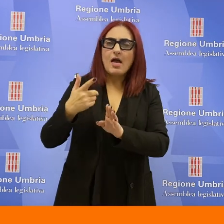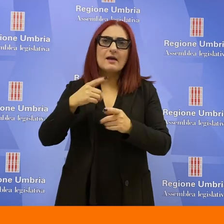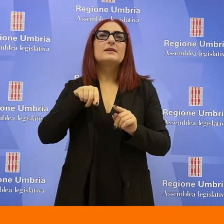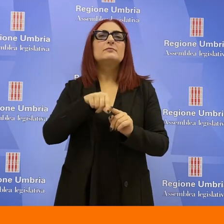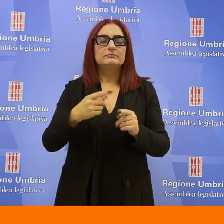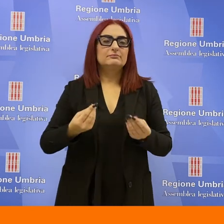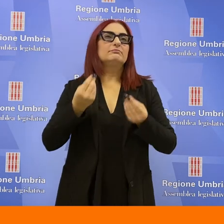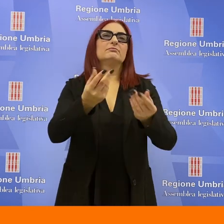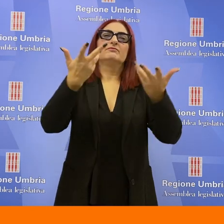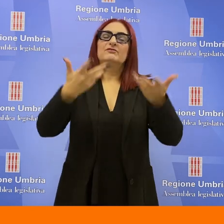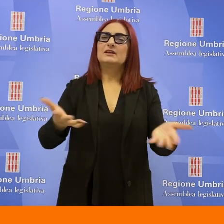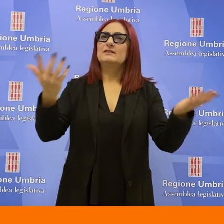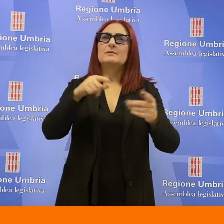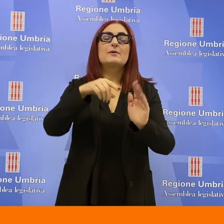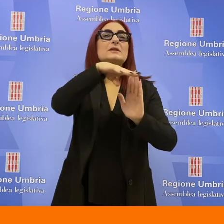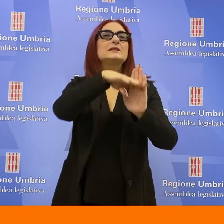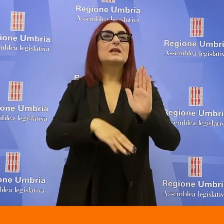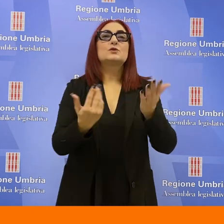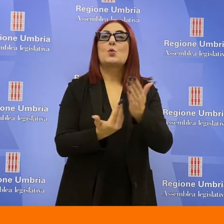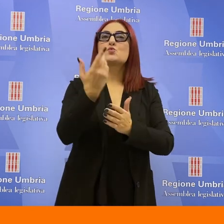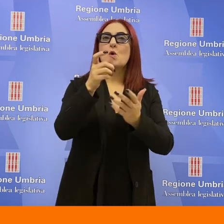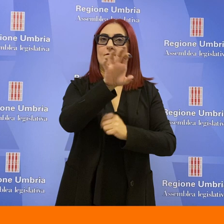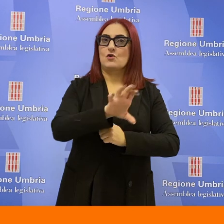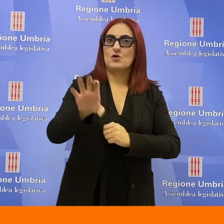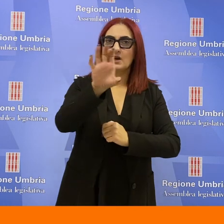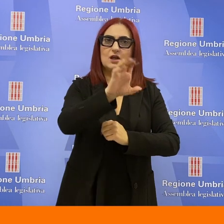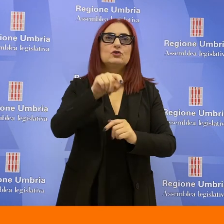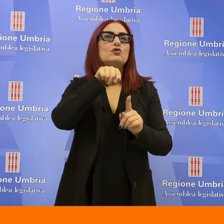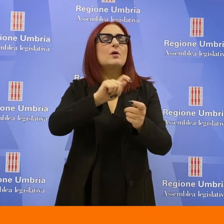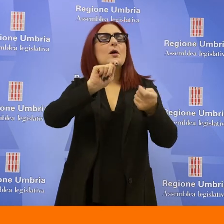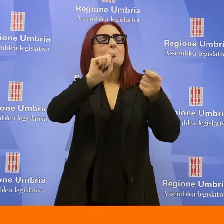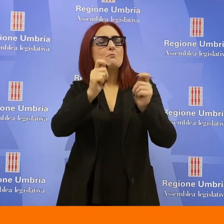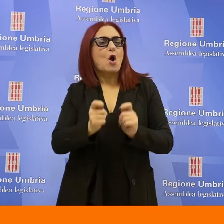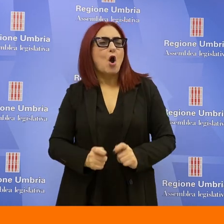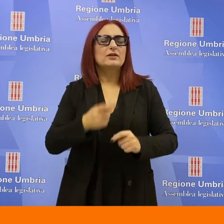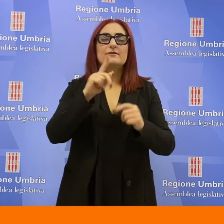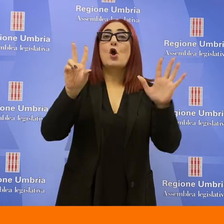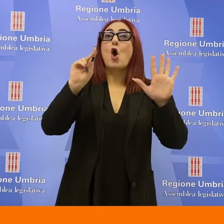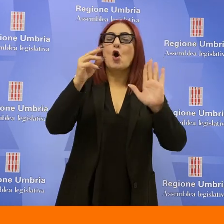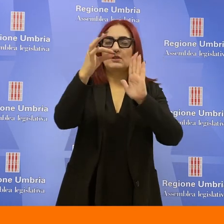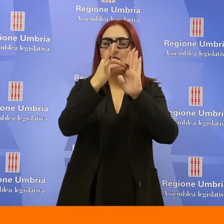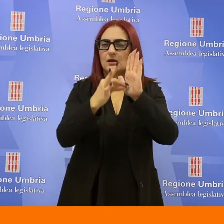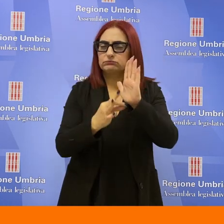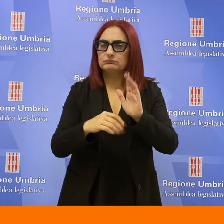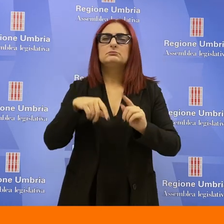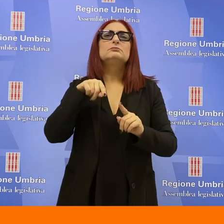finalmente dotato la Regione Umbria di un nuovo statuto regionale, modificato in circa 80 punti,